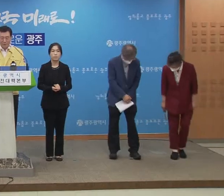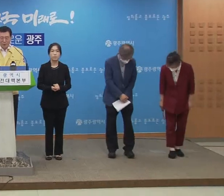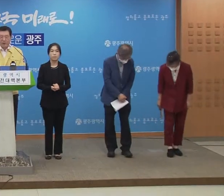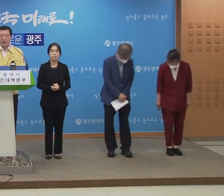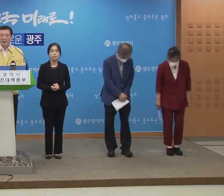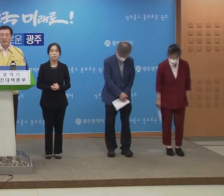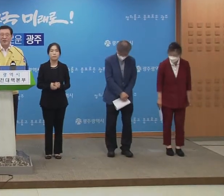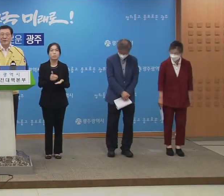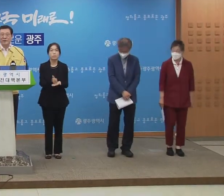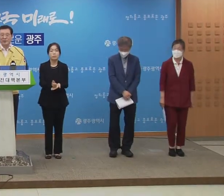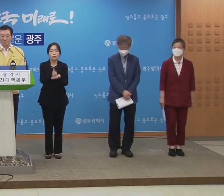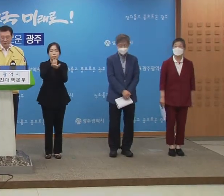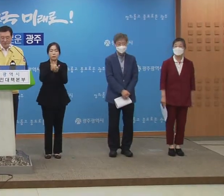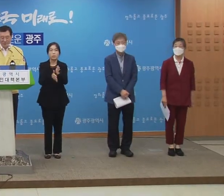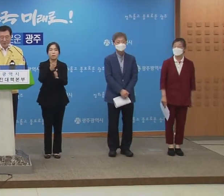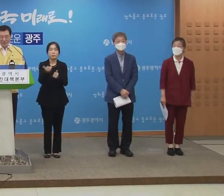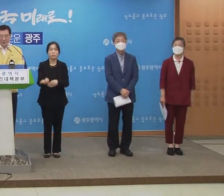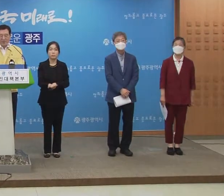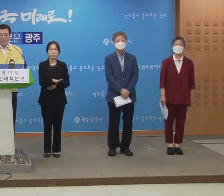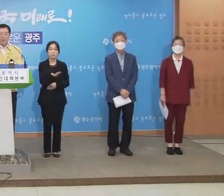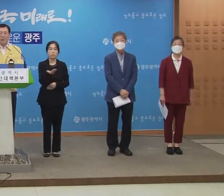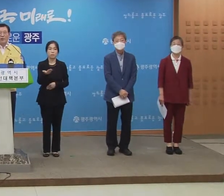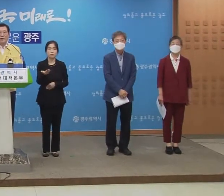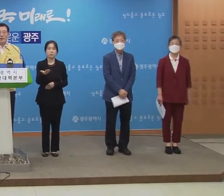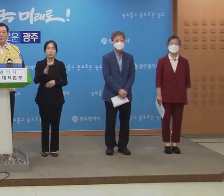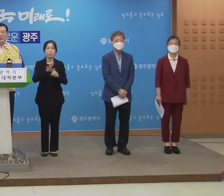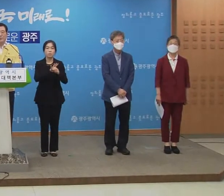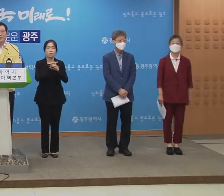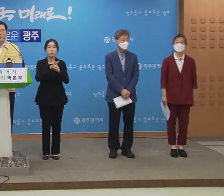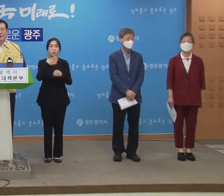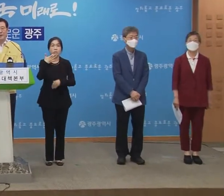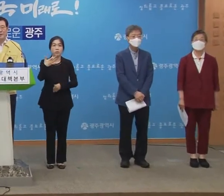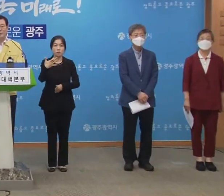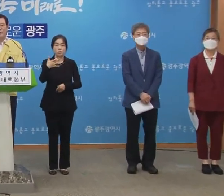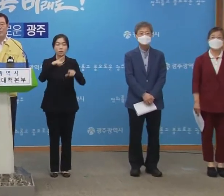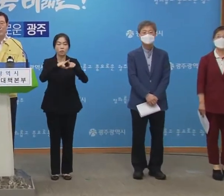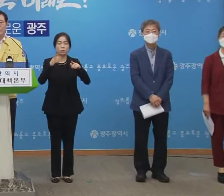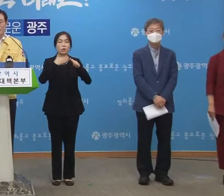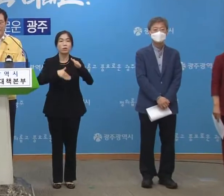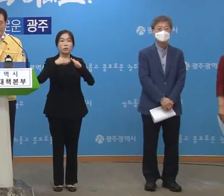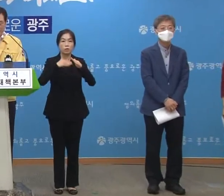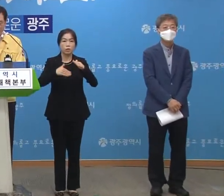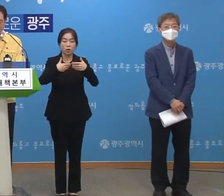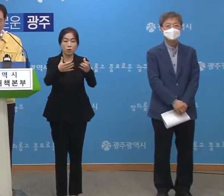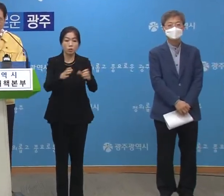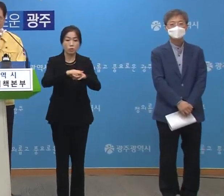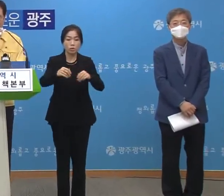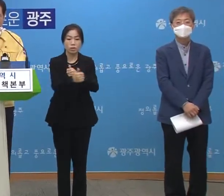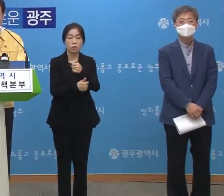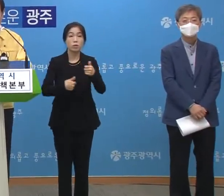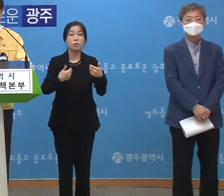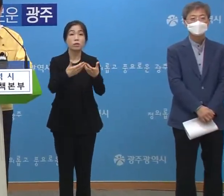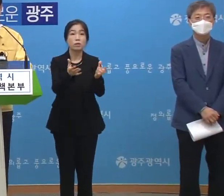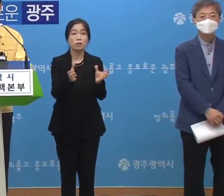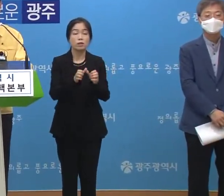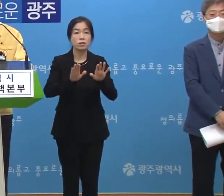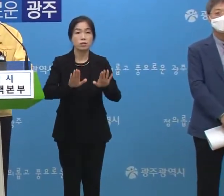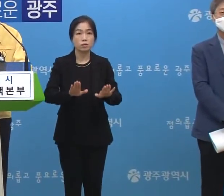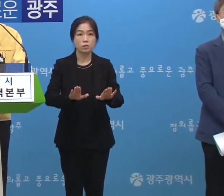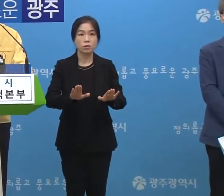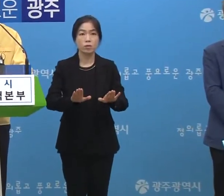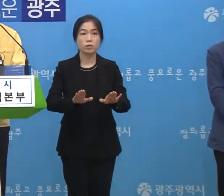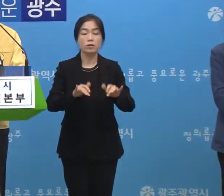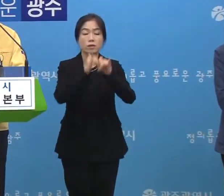존경하는 시민 여러분 코로나19 민간공동대책위원회는 오늘